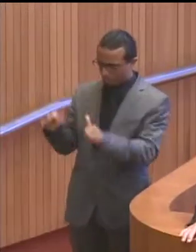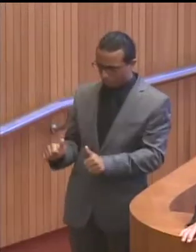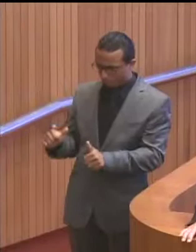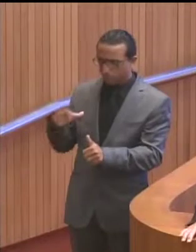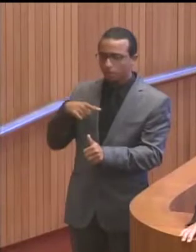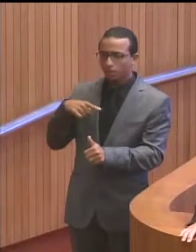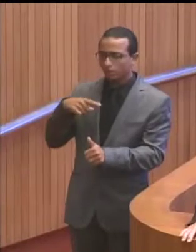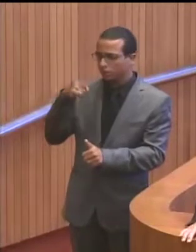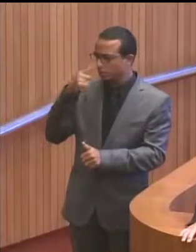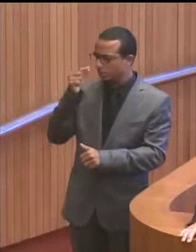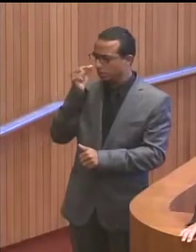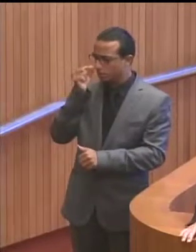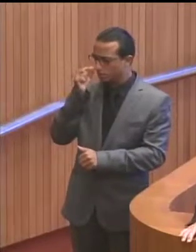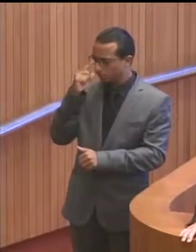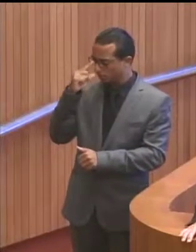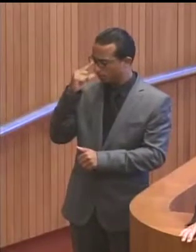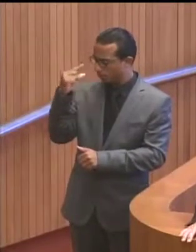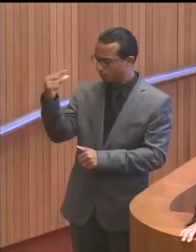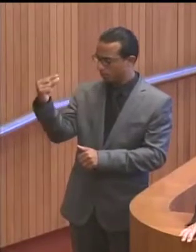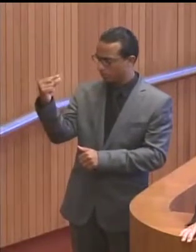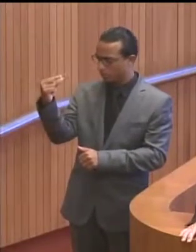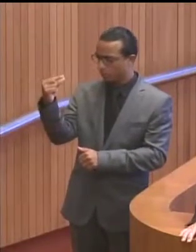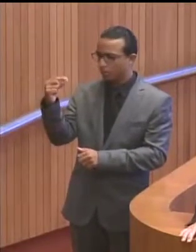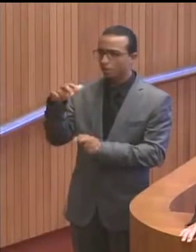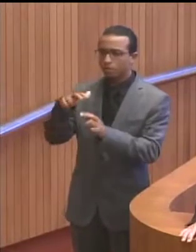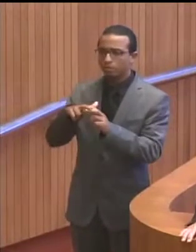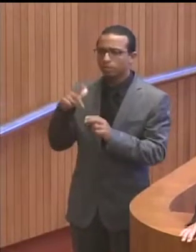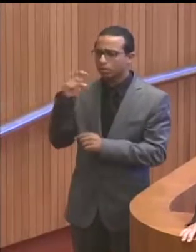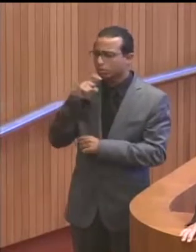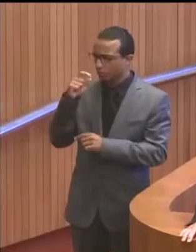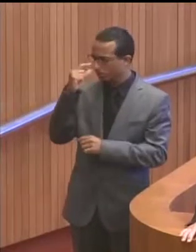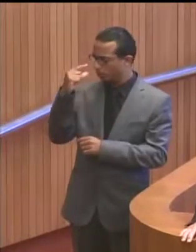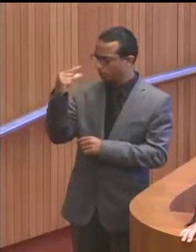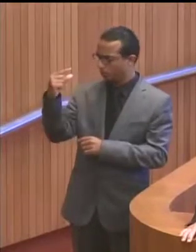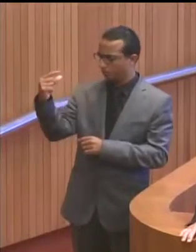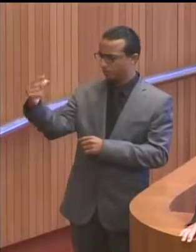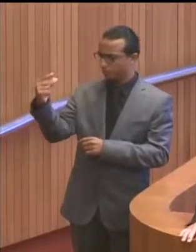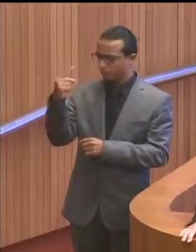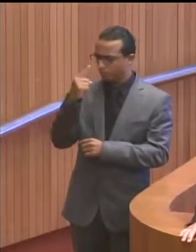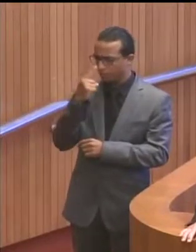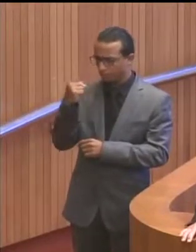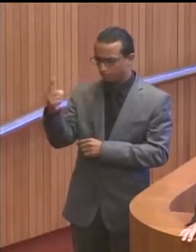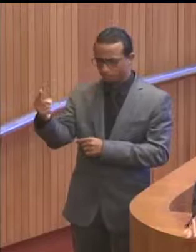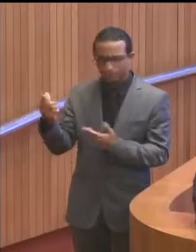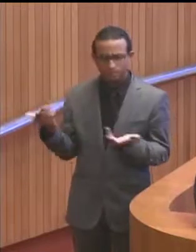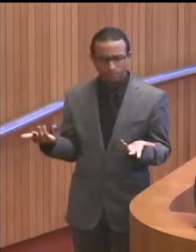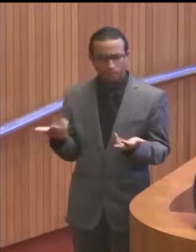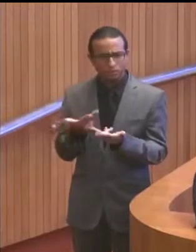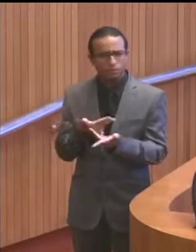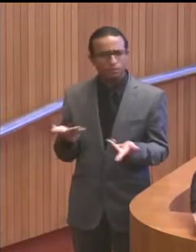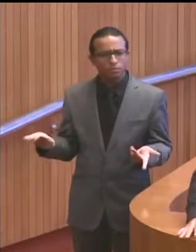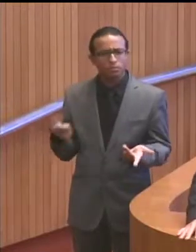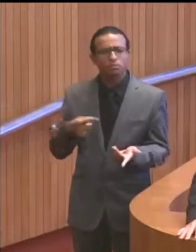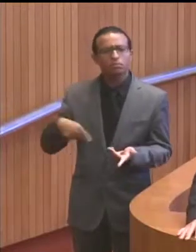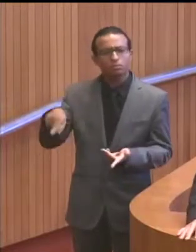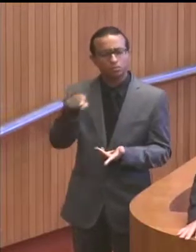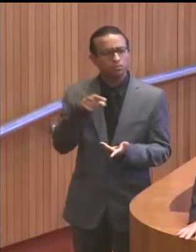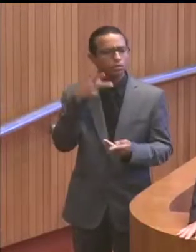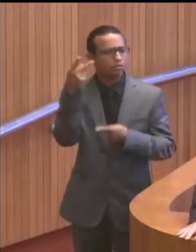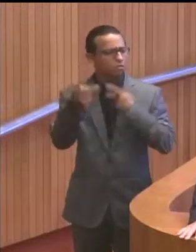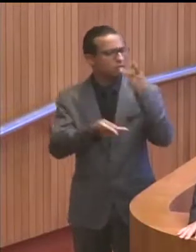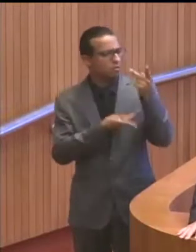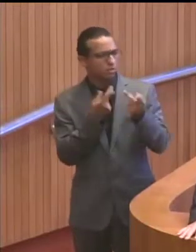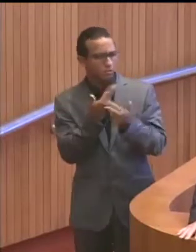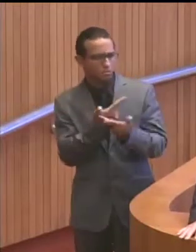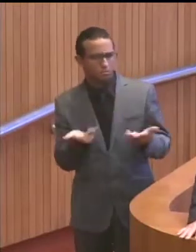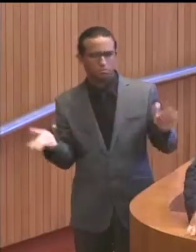nariz prolongado por conta das suas mentiras. As ilações aqui também feitas